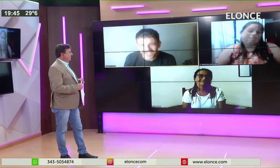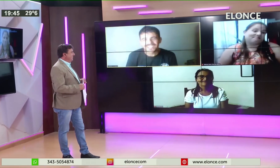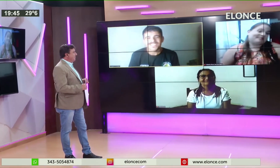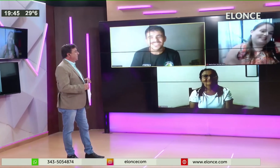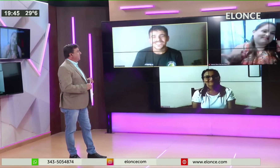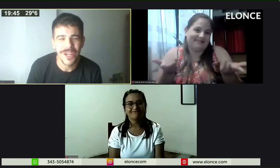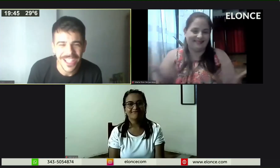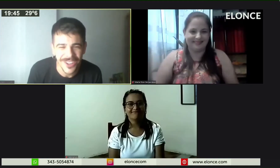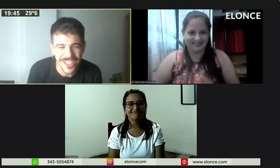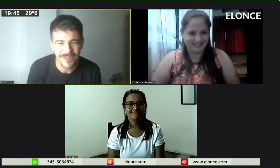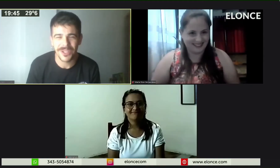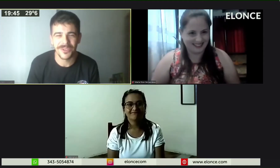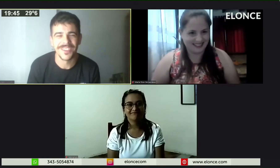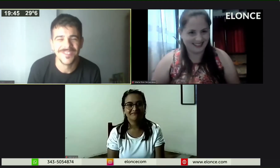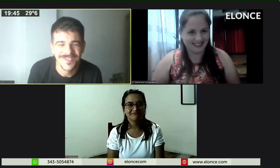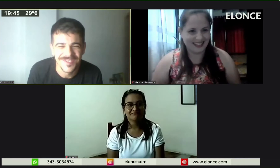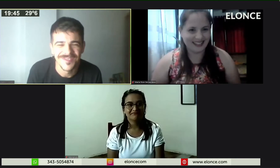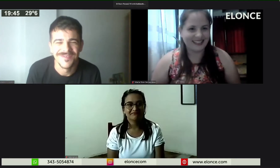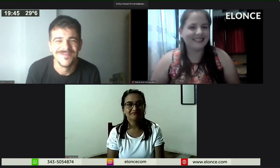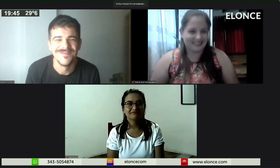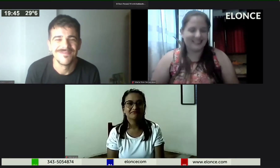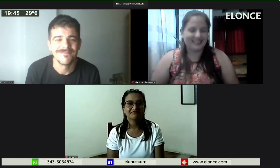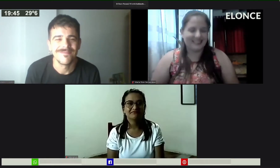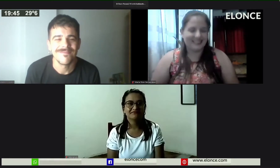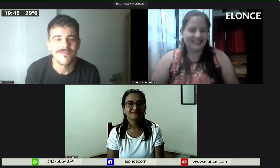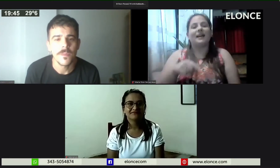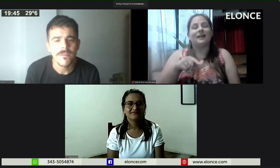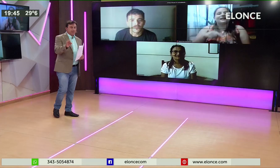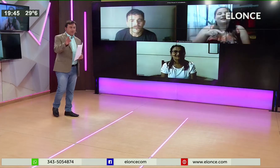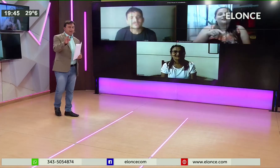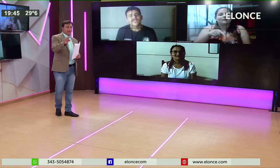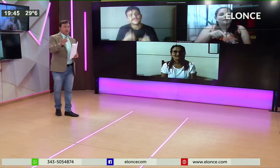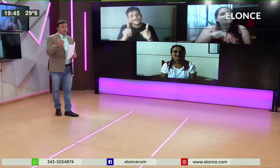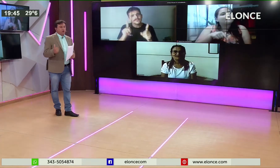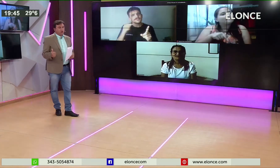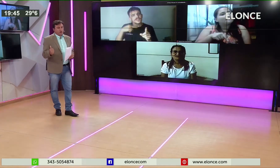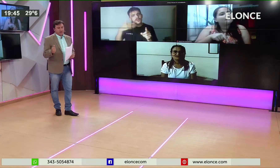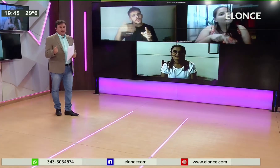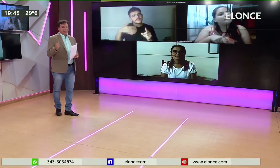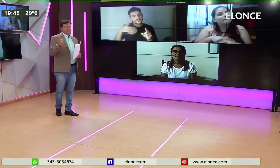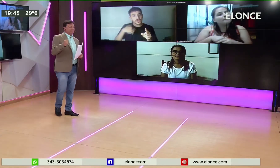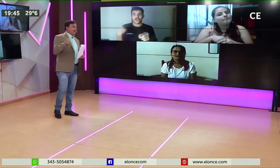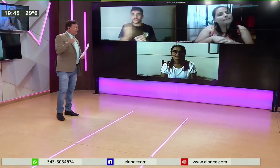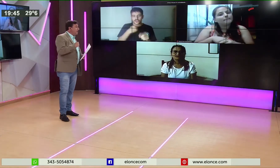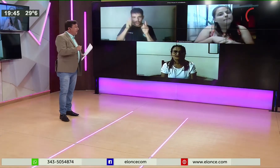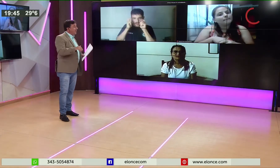Sí, sí, vamos a tenerlo en cuenta. Pero bueno. Vos sabés que es impresionante, a nosotros nos tocó en la familia,